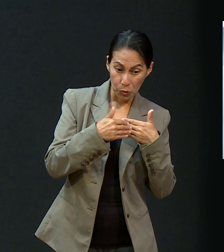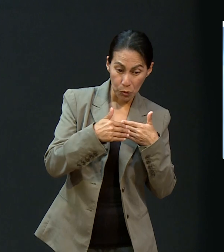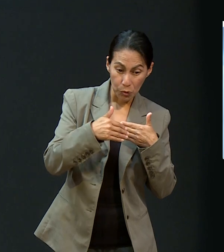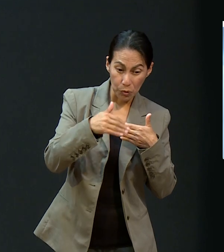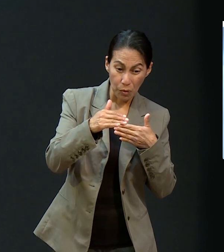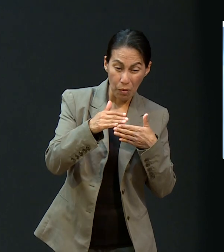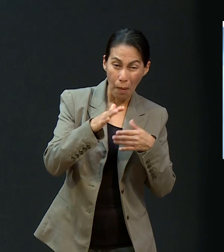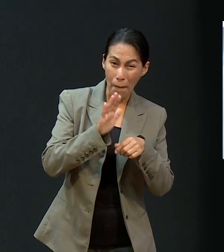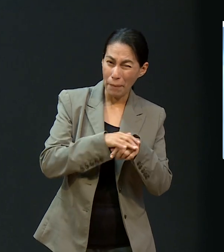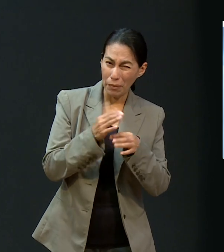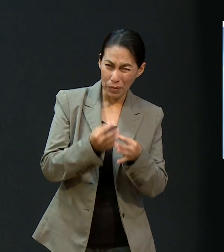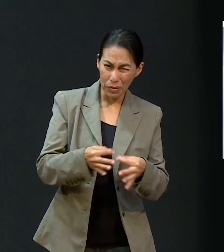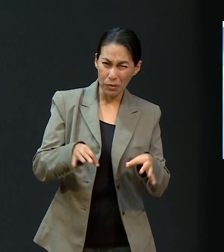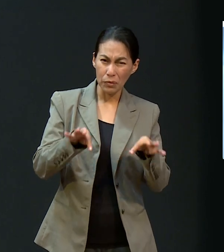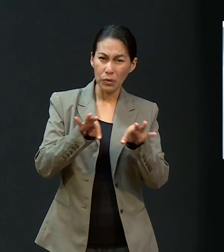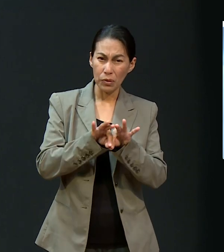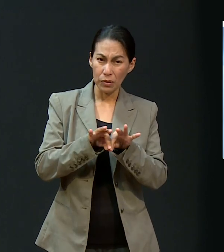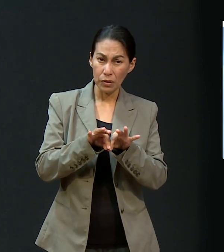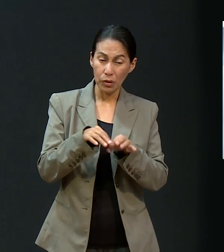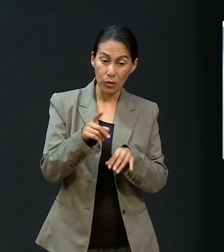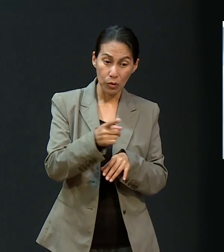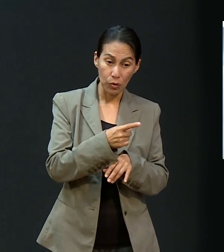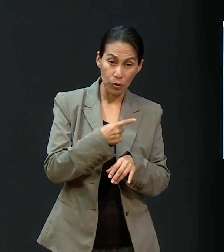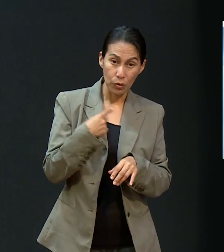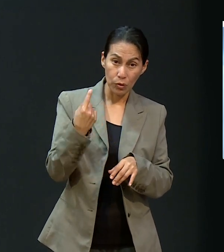solamente mediante una persona.